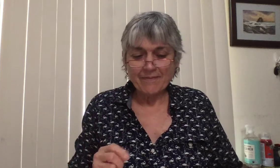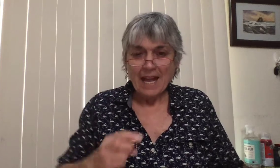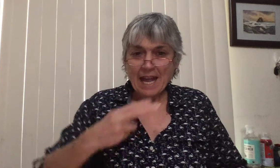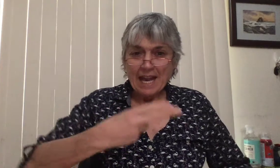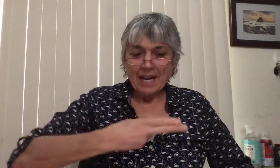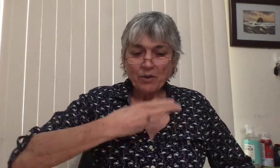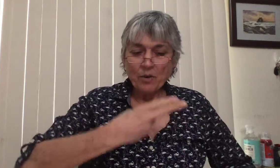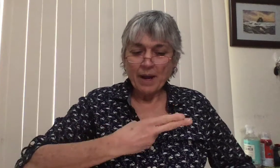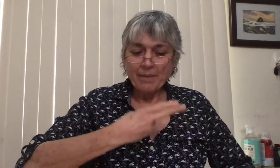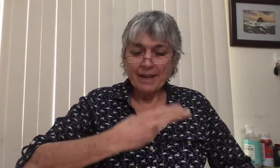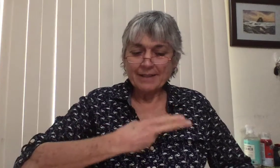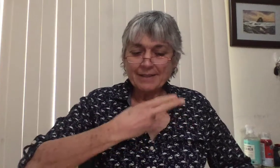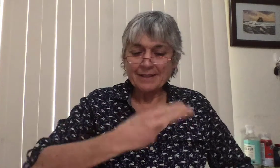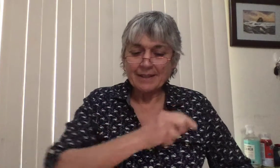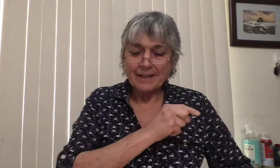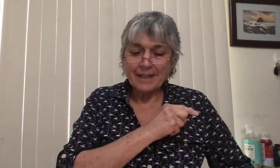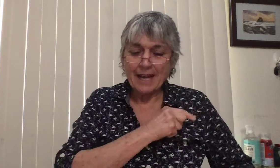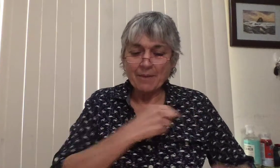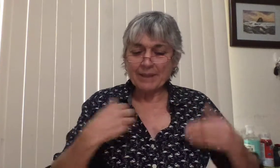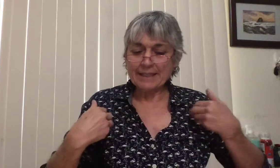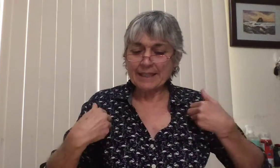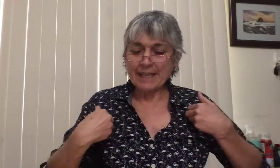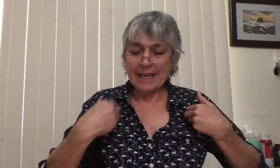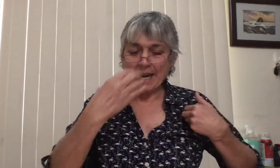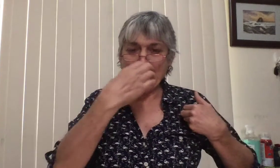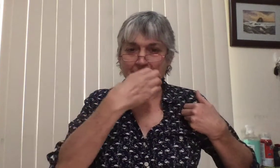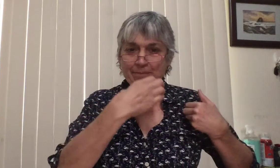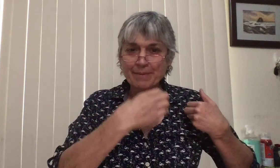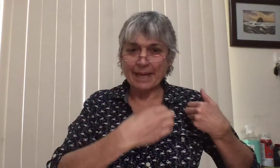El jueves, Gaby tiene hambre.